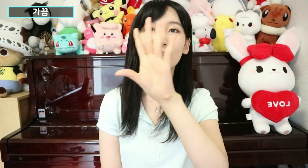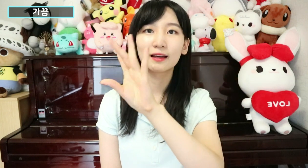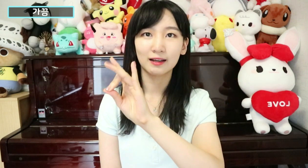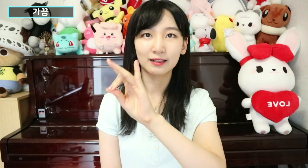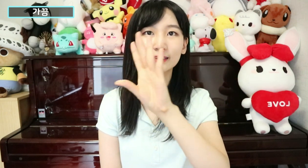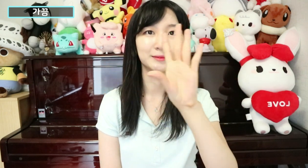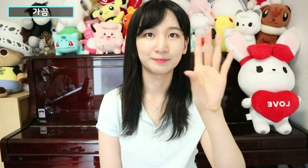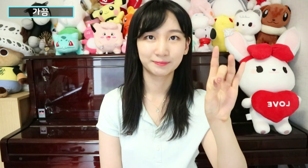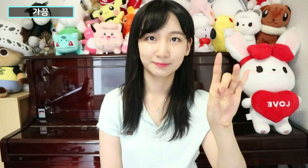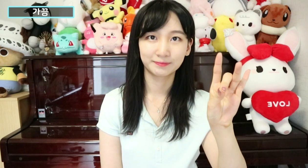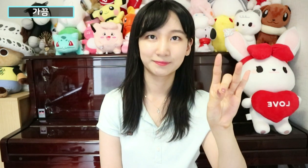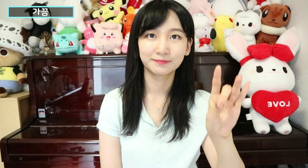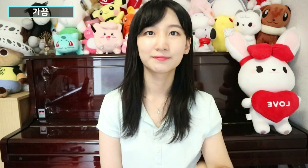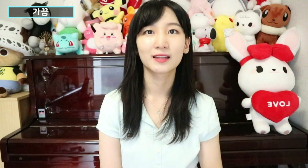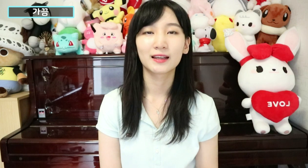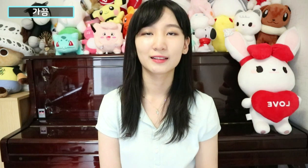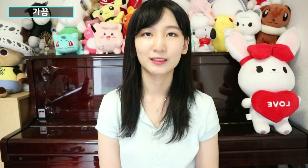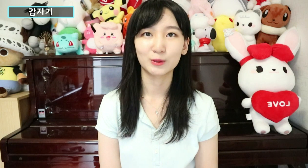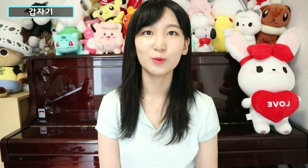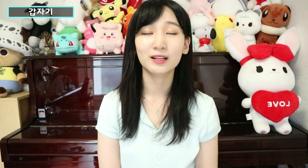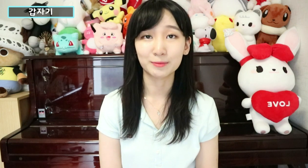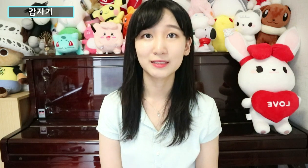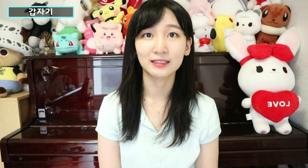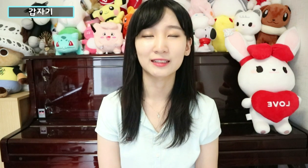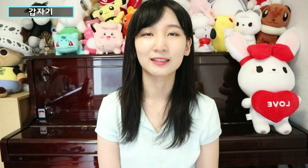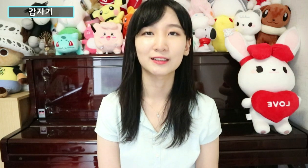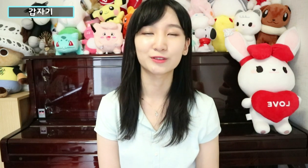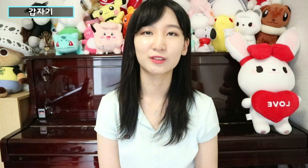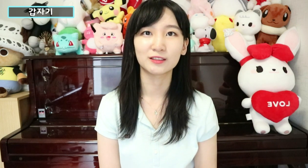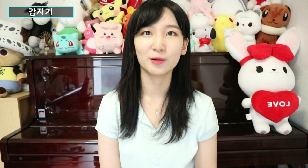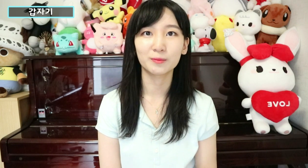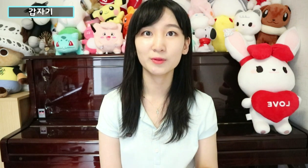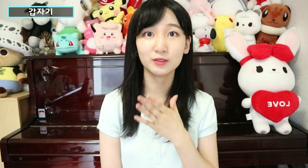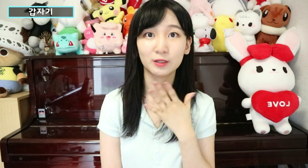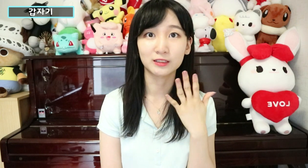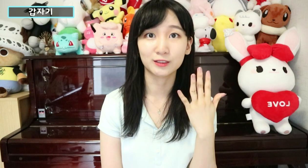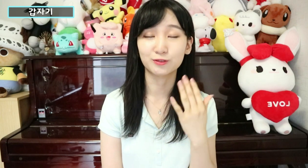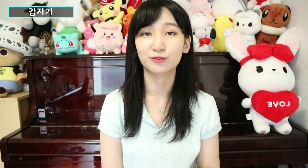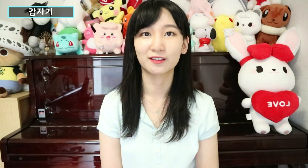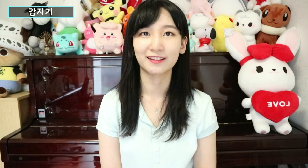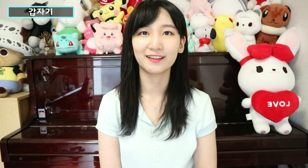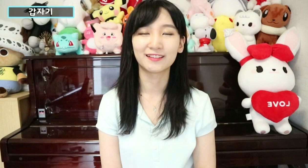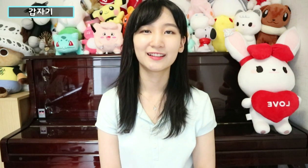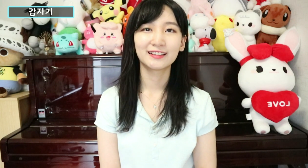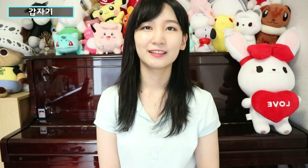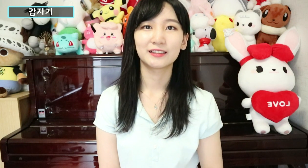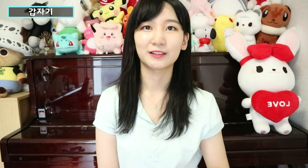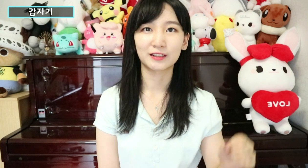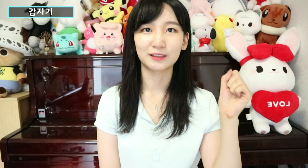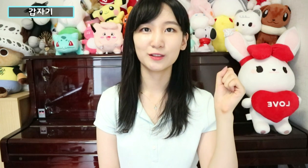가끔. 그리고 갑자기 라는 수화는요. 표정이 굉장히 중요한데요. 이렇게 해서